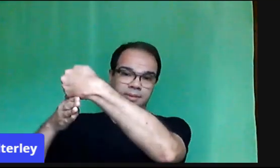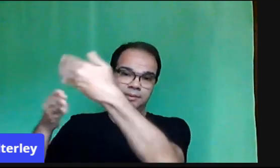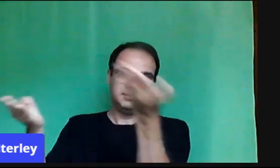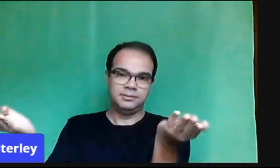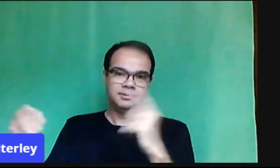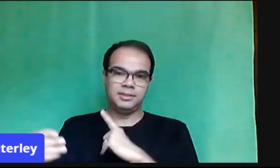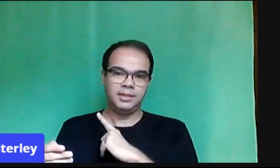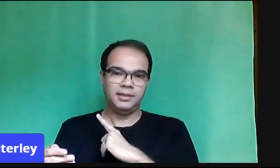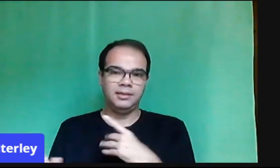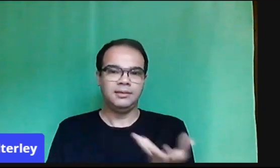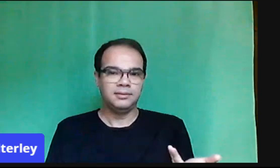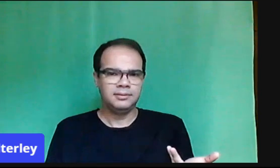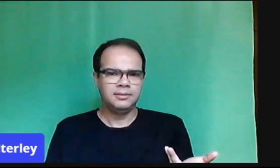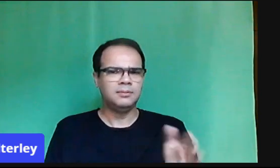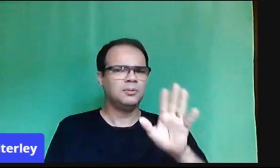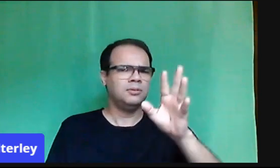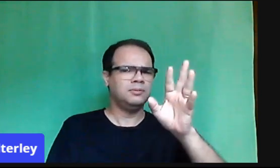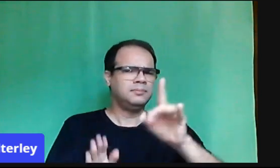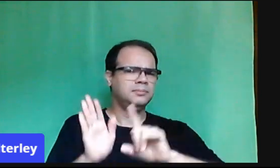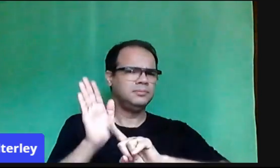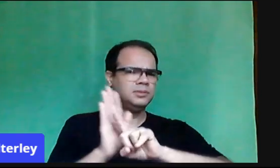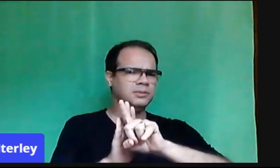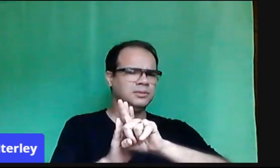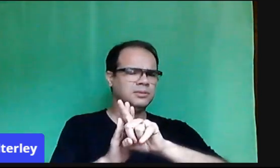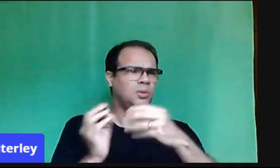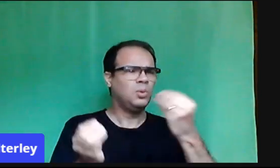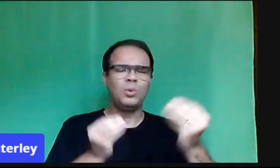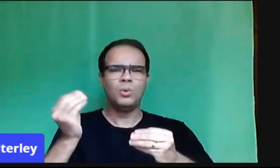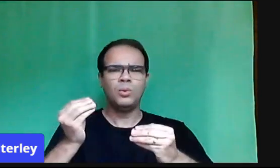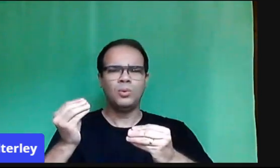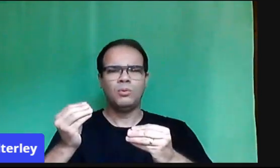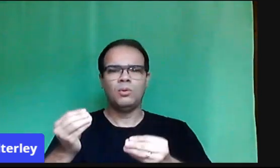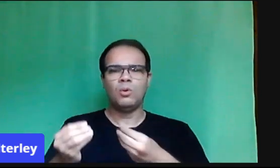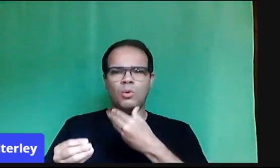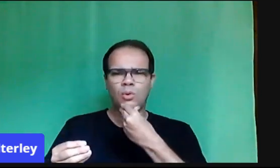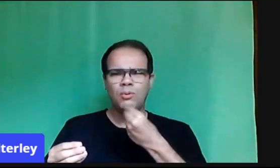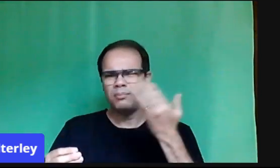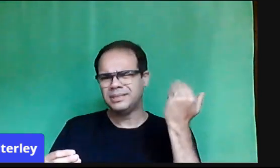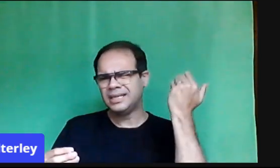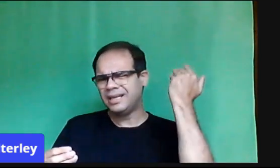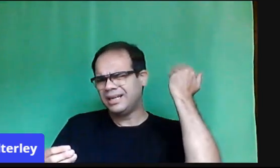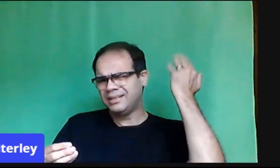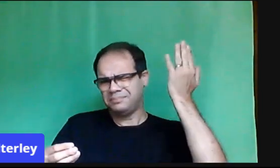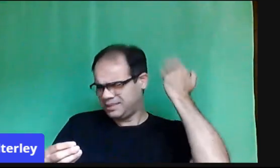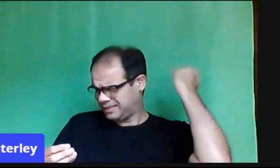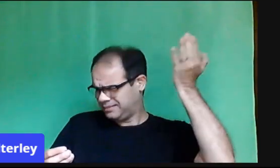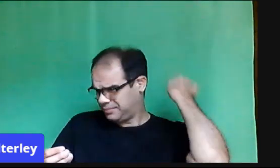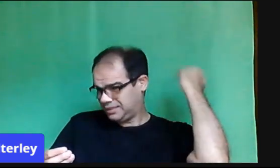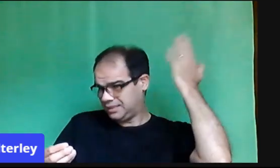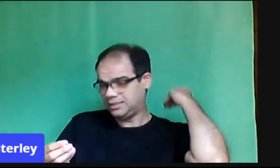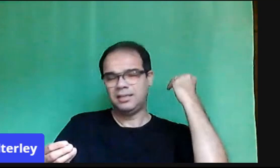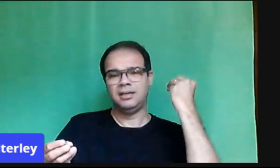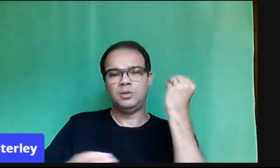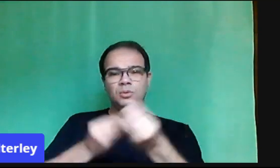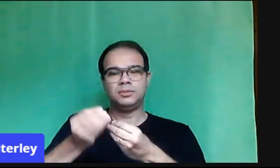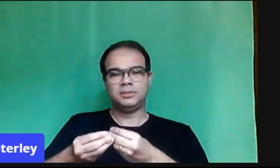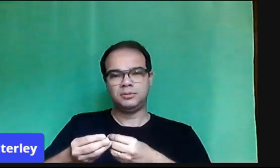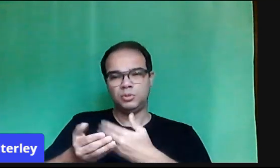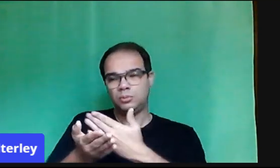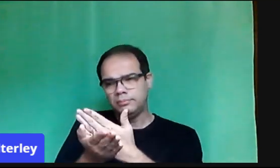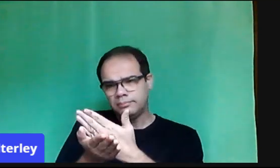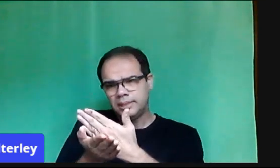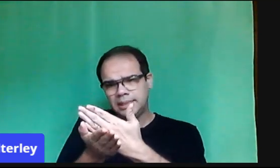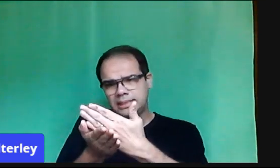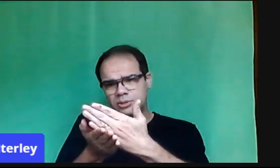dessa escrita. É rabiscando, né, gente? Ele não tinha papel. É, tá?